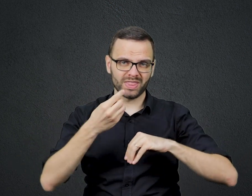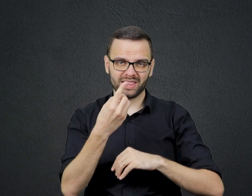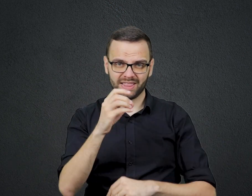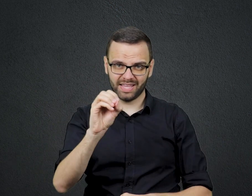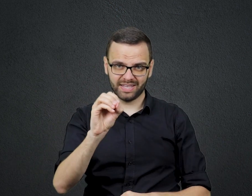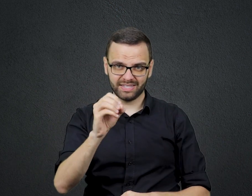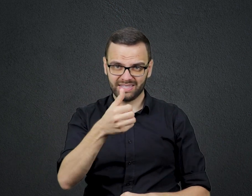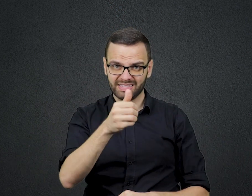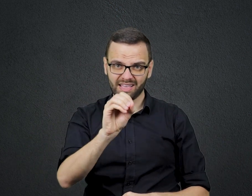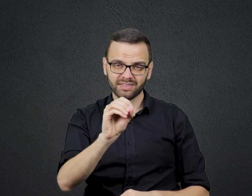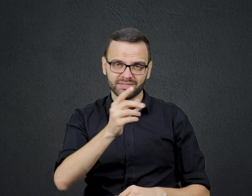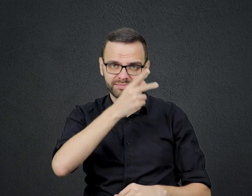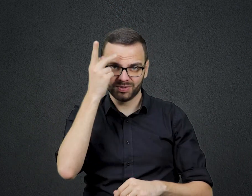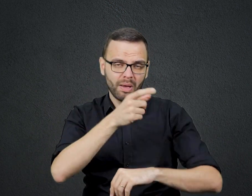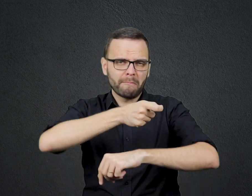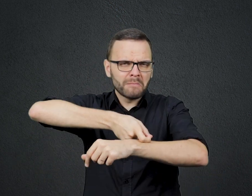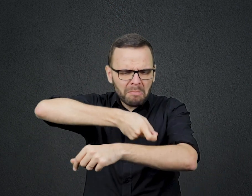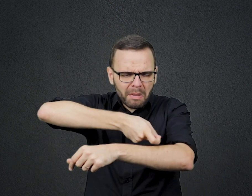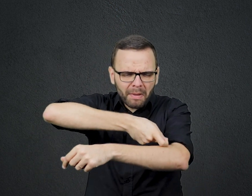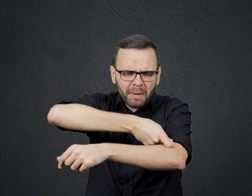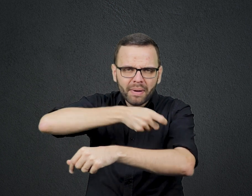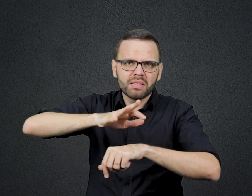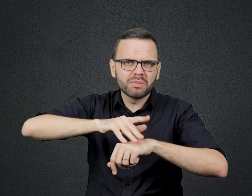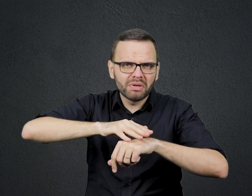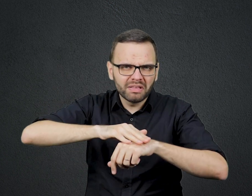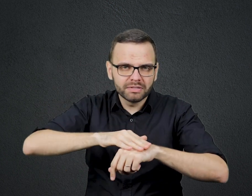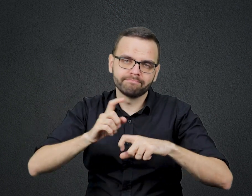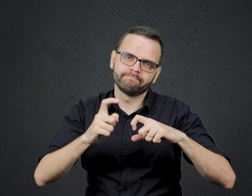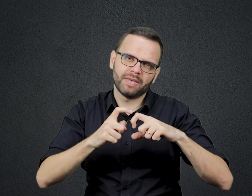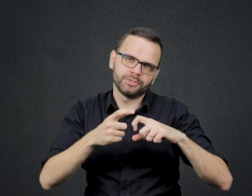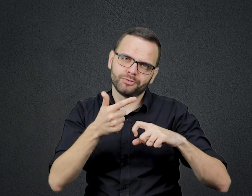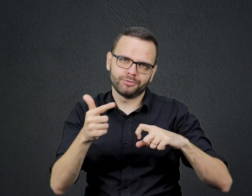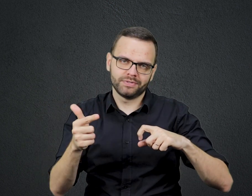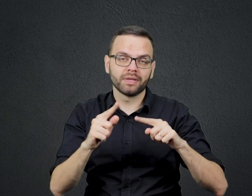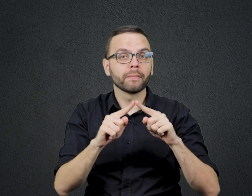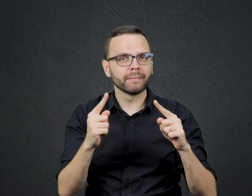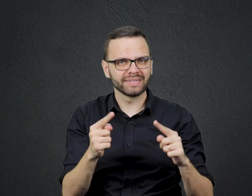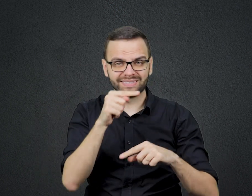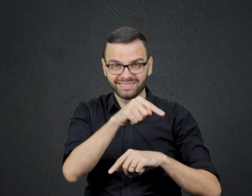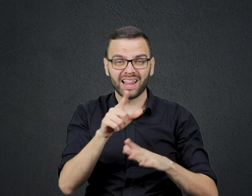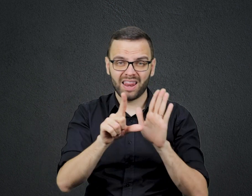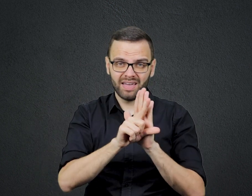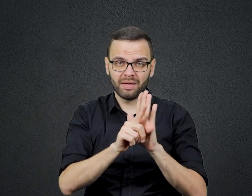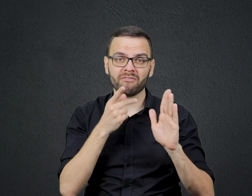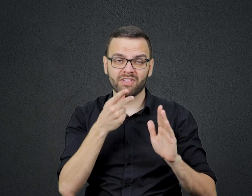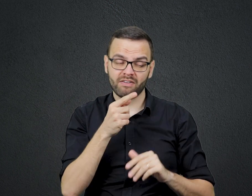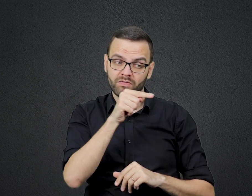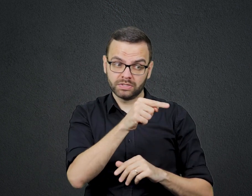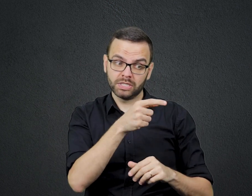medicina era frágil E esses doentes Segundo a lei judaica Tinham de se afastar da sua comunidade Para evitar o